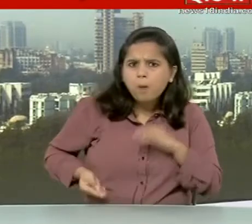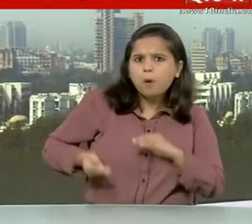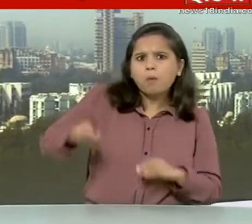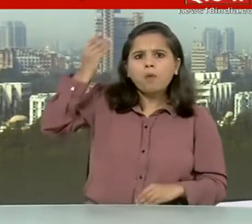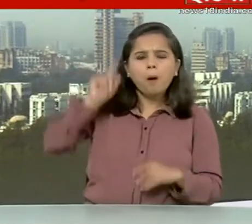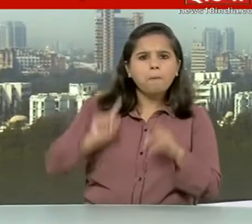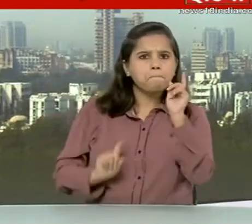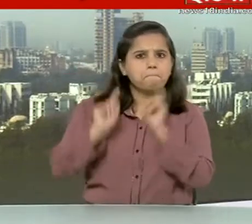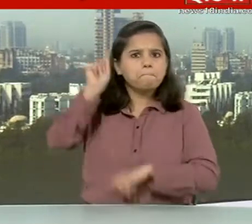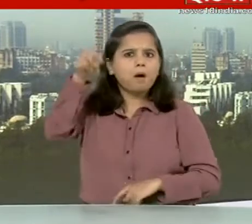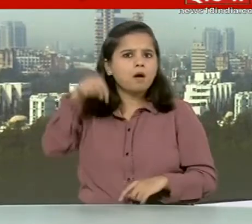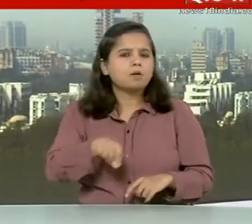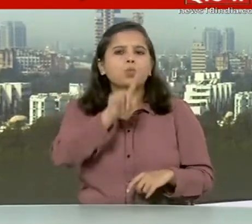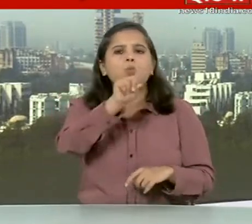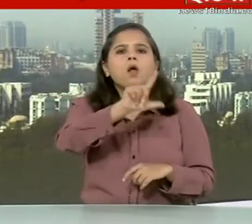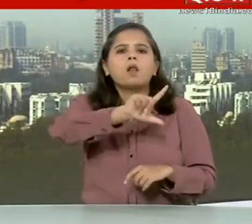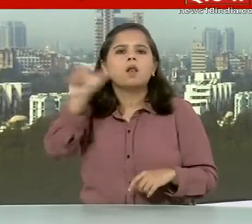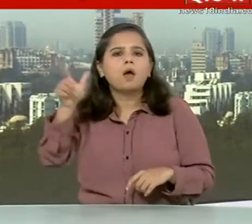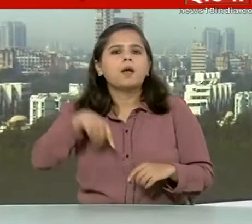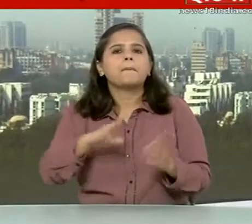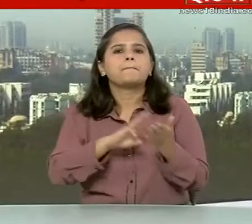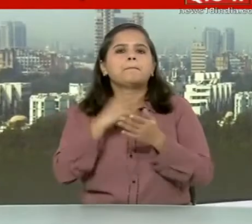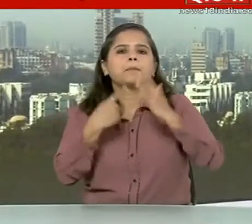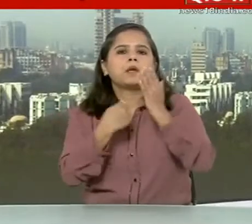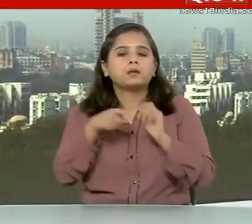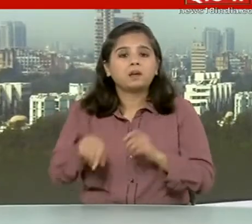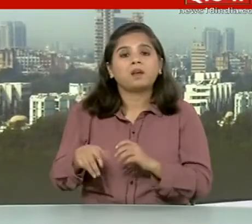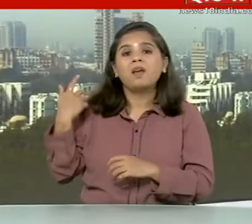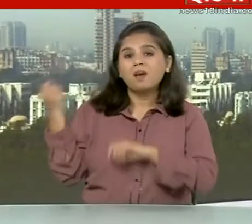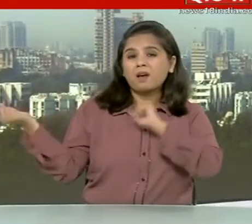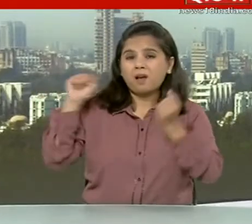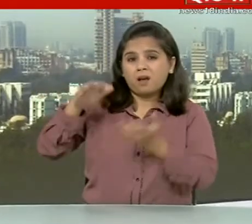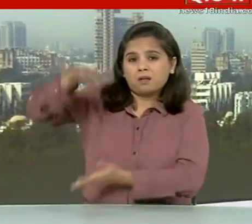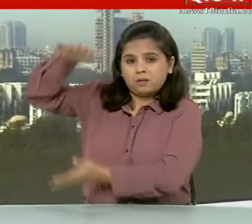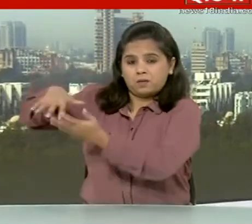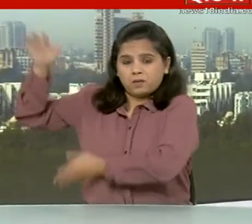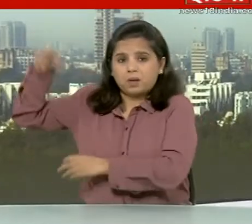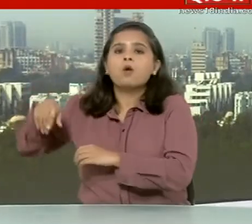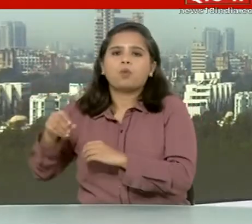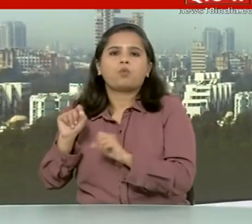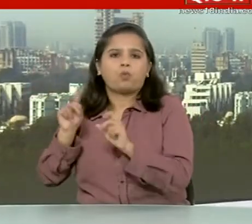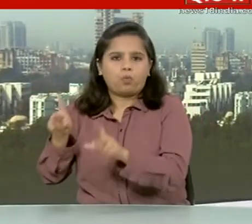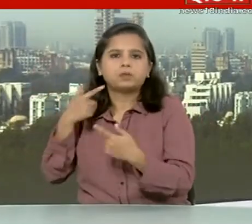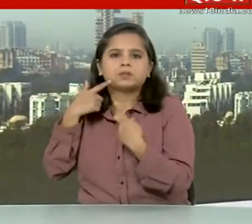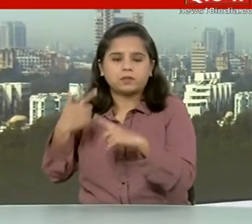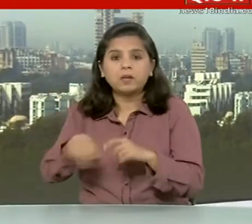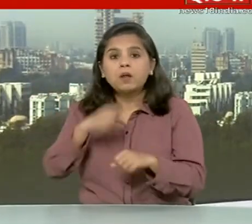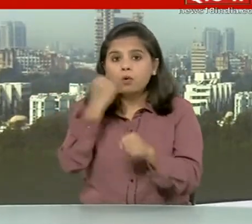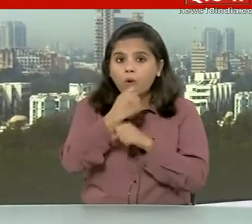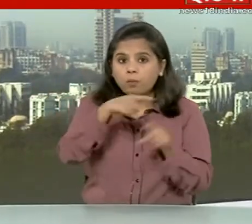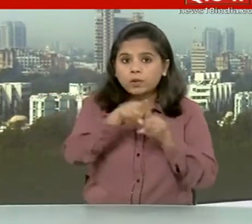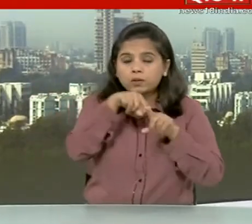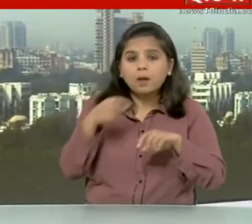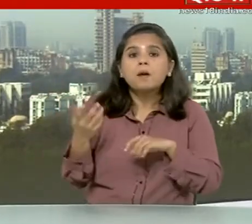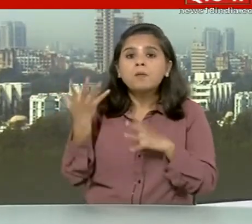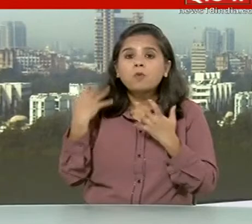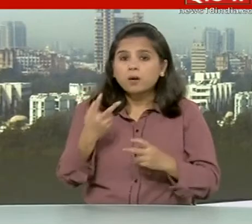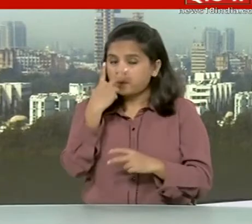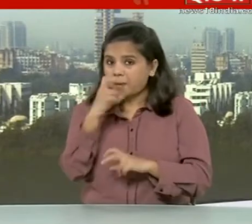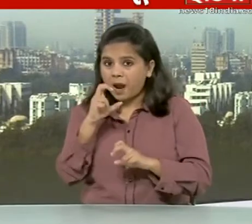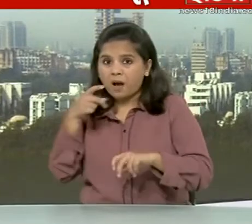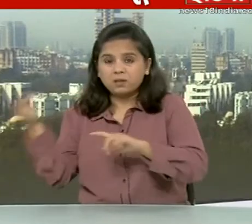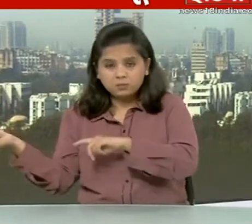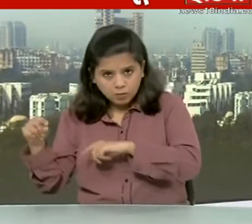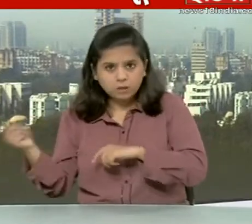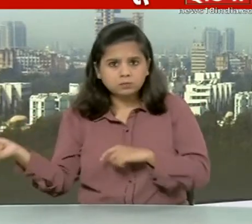करने के लिए एक लाख मिट्रिक टन प्याज का बफर स्टॉक बनाया है इसके साथ ही सरकार ने बफर स्टॉक से प्याज को निकाल कर